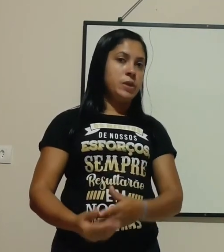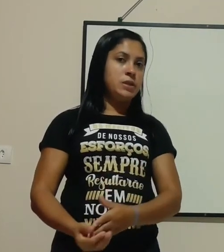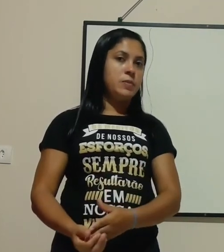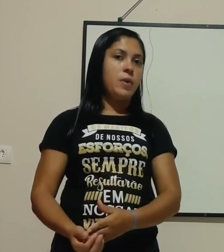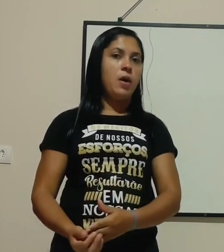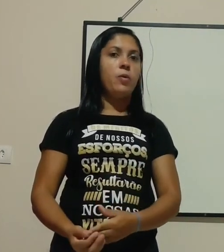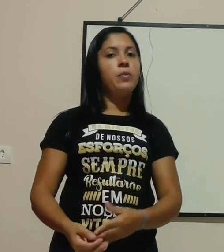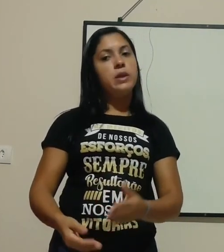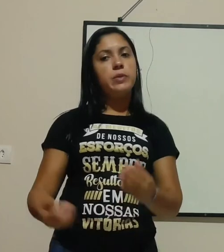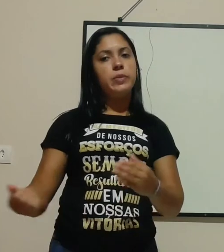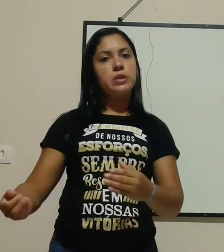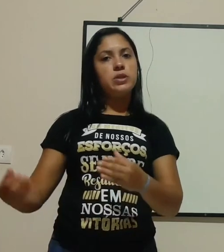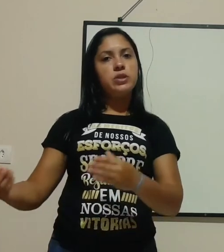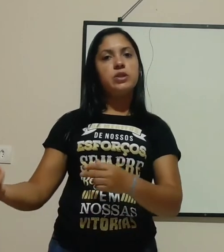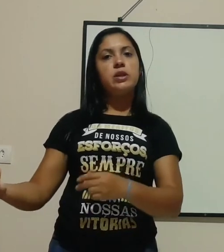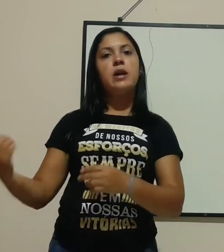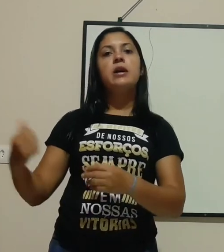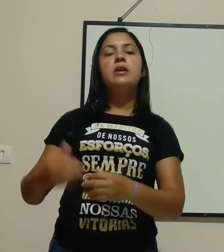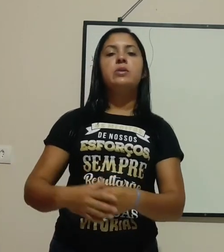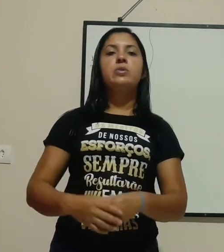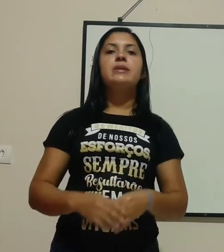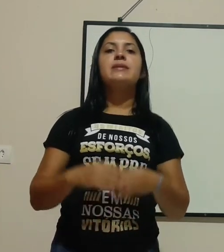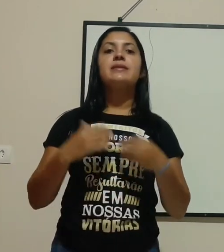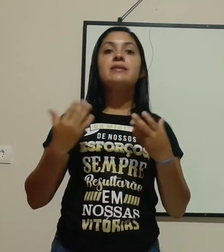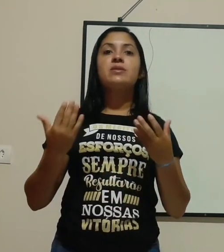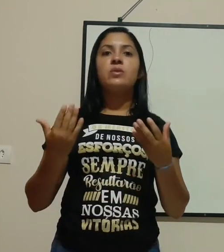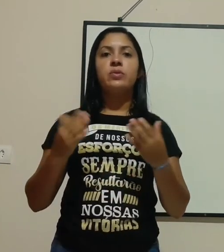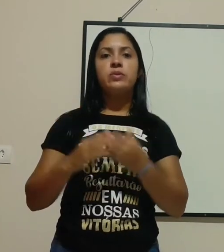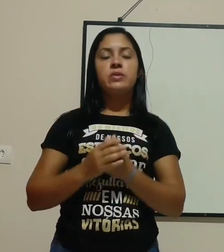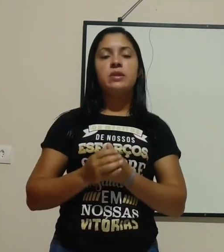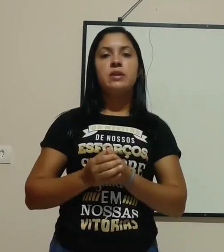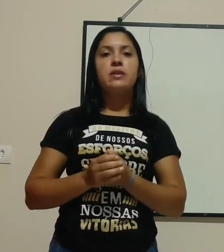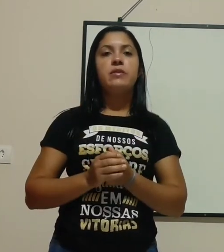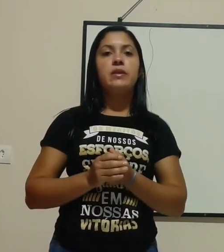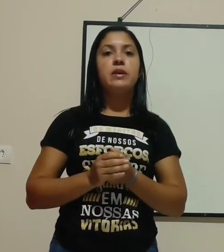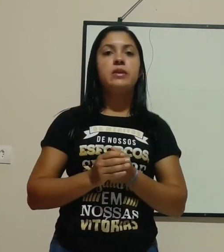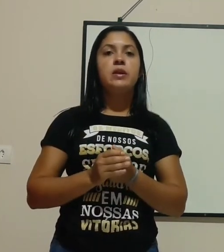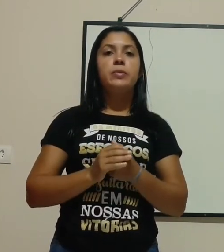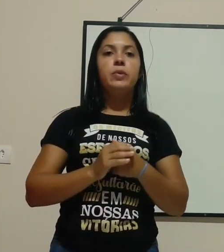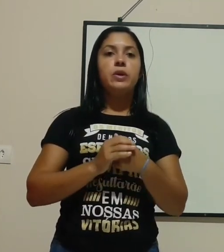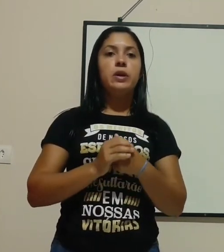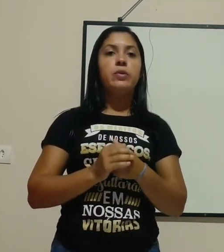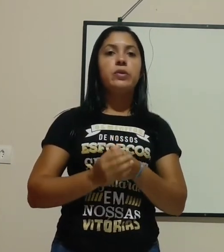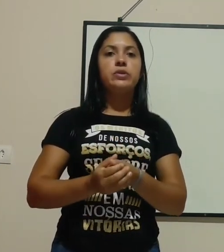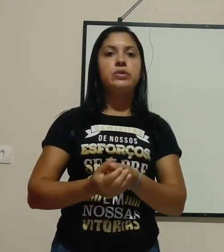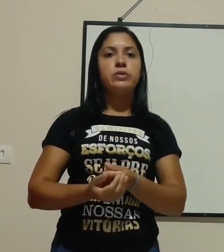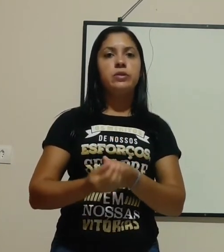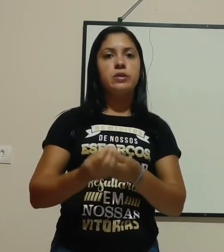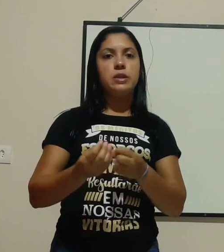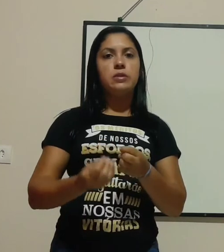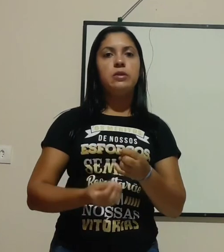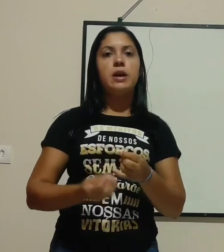principal, para depois a gente chegar nos acessórios, na verdade. Porque hoje, celular,